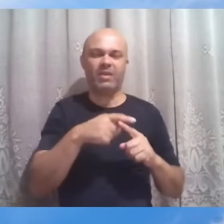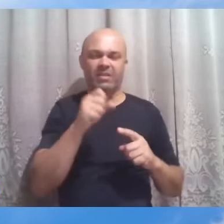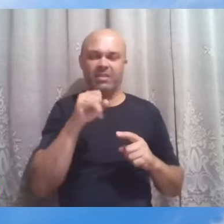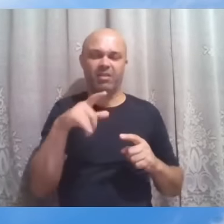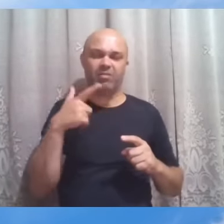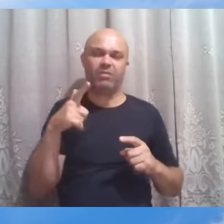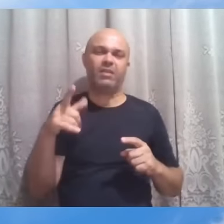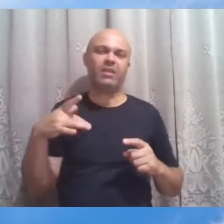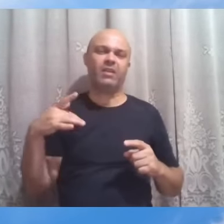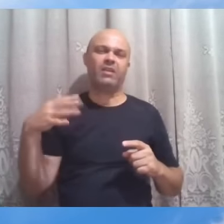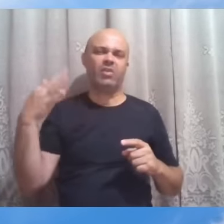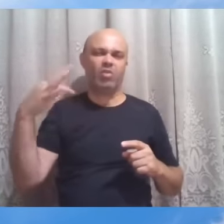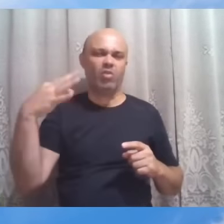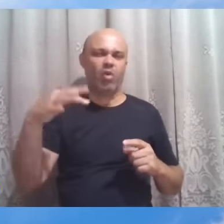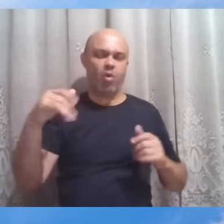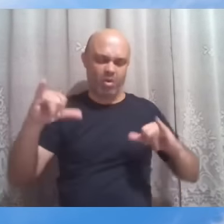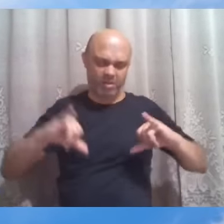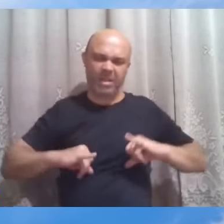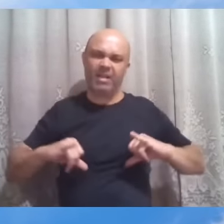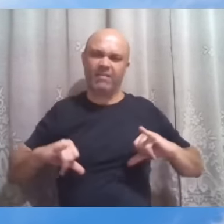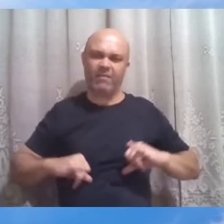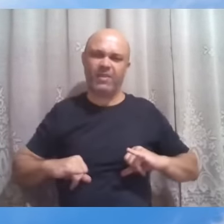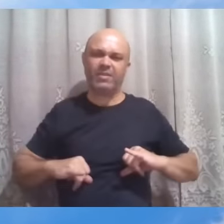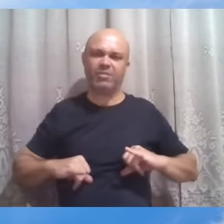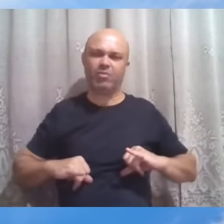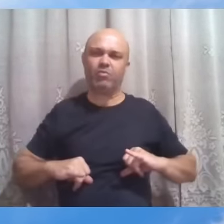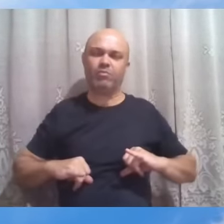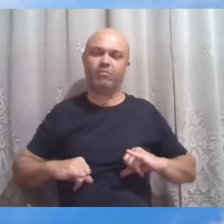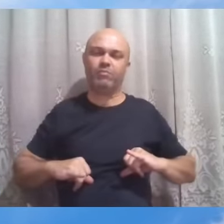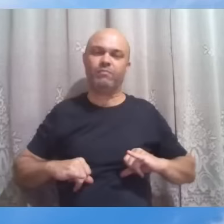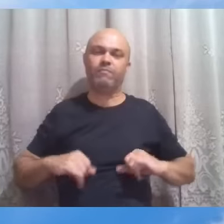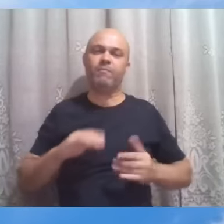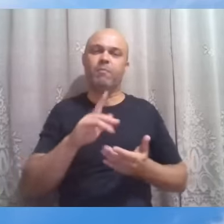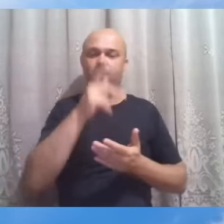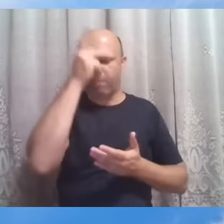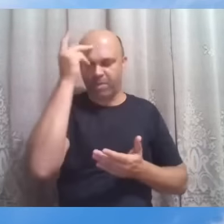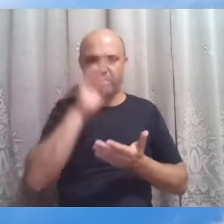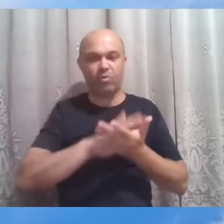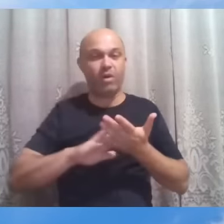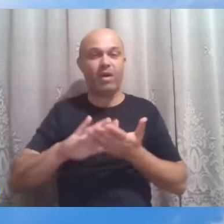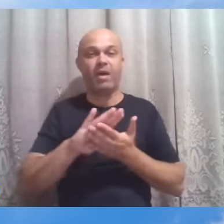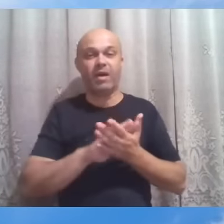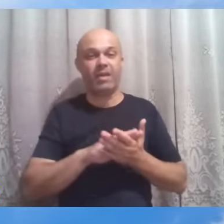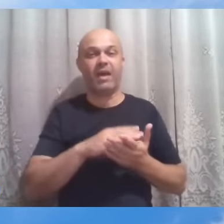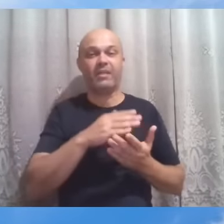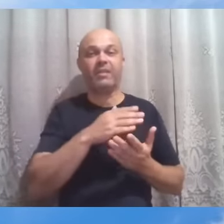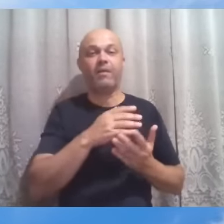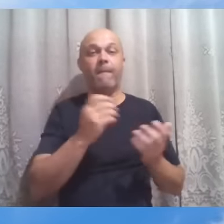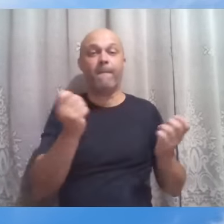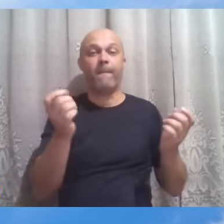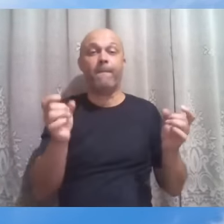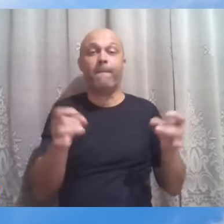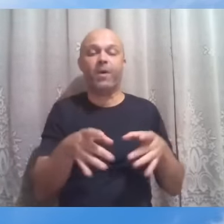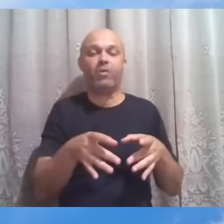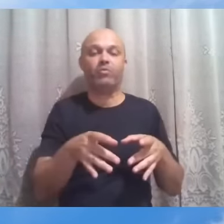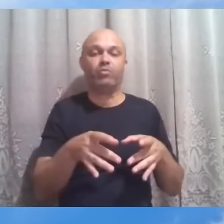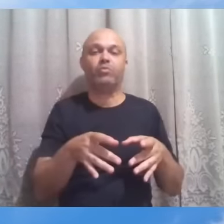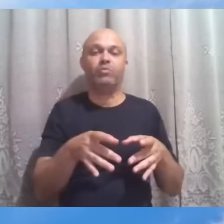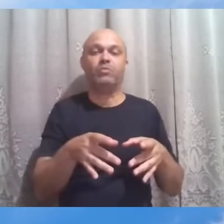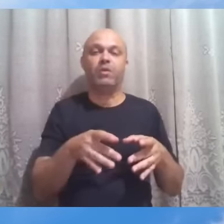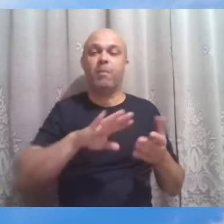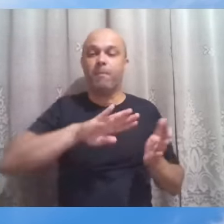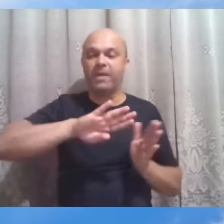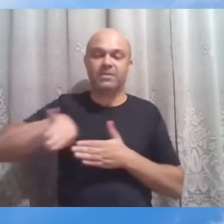sem a disciplina e sem o sacrifício, ninguém se habilita à ascensão da sombra para a luz. Então, às vezes, a